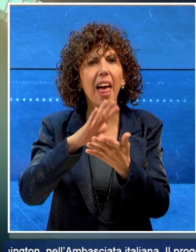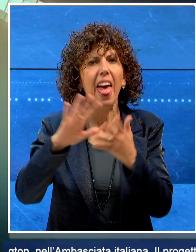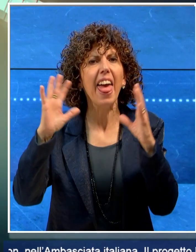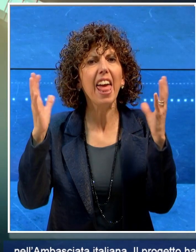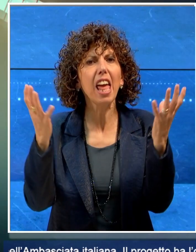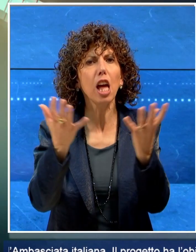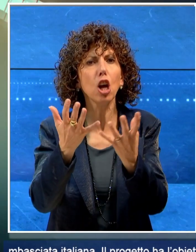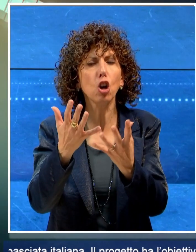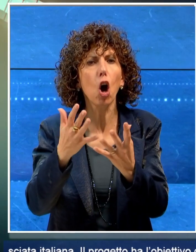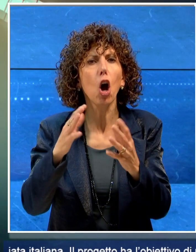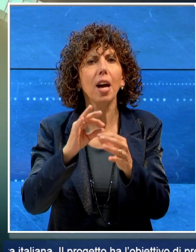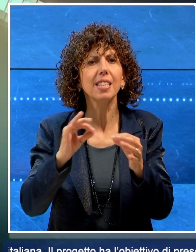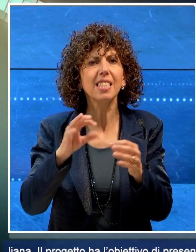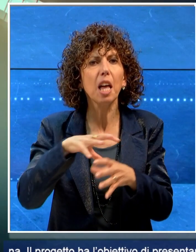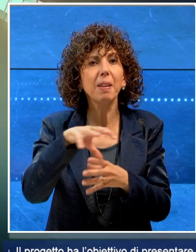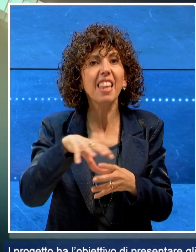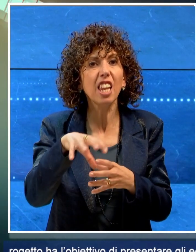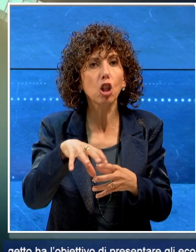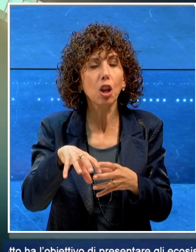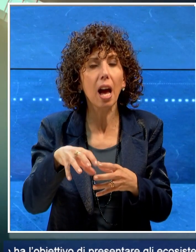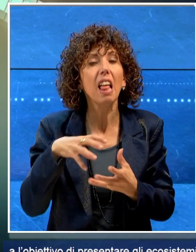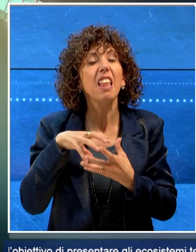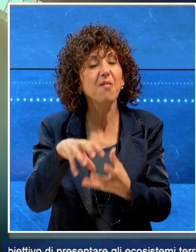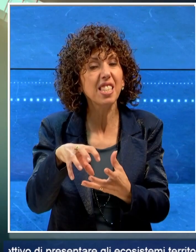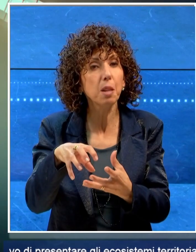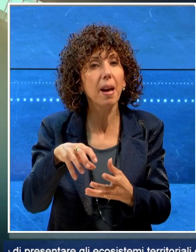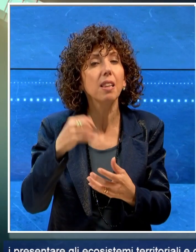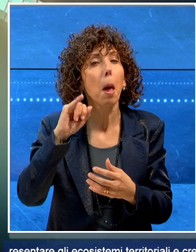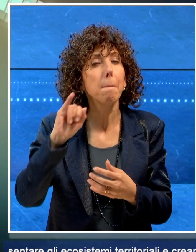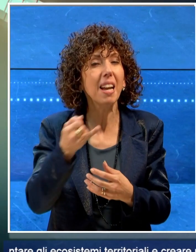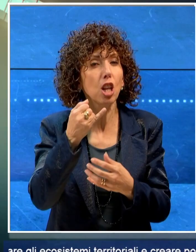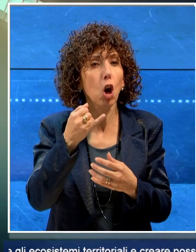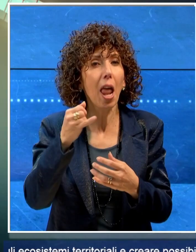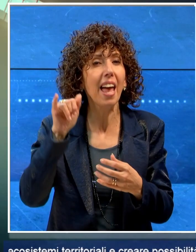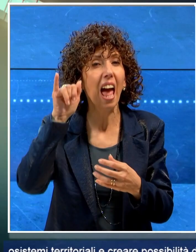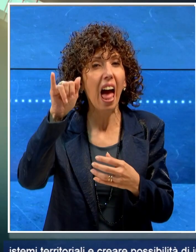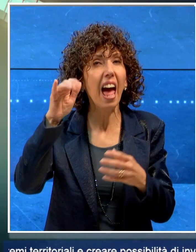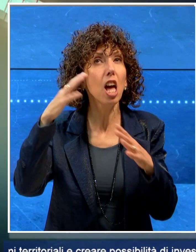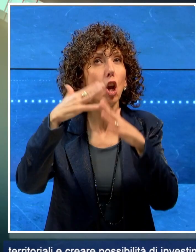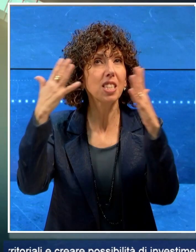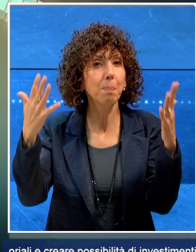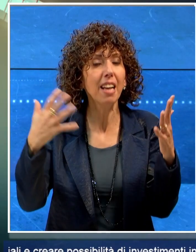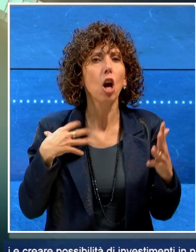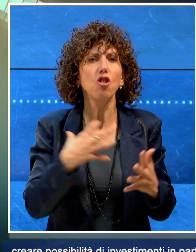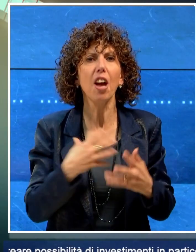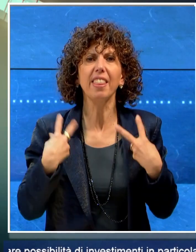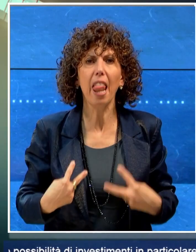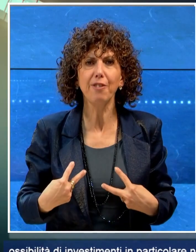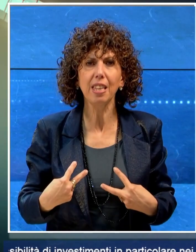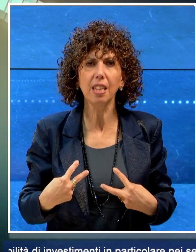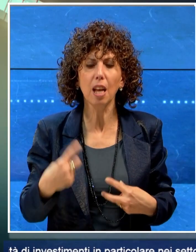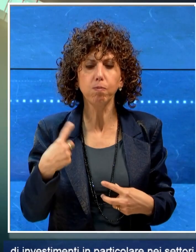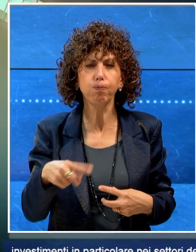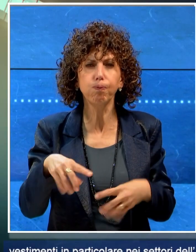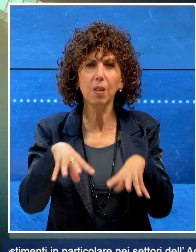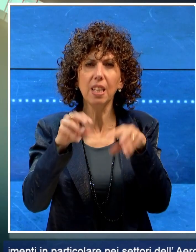creare possibilità di investimenti, in particolare nei settori dell'aerospazio e delle scienze della vita. Si tratta di un